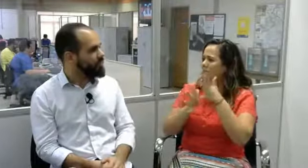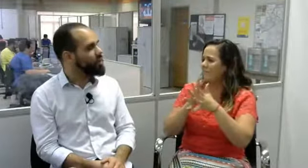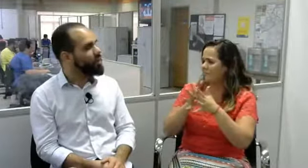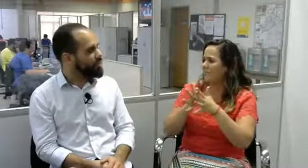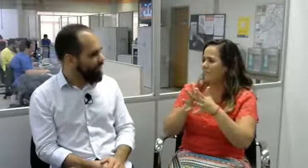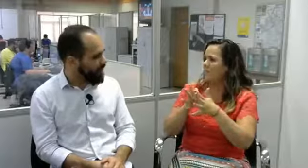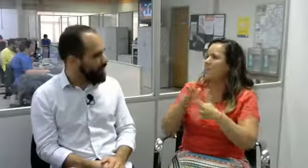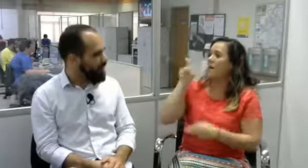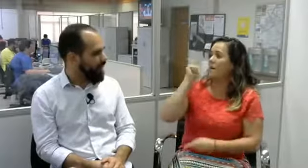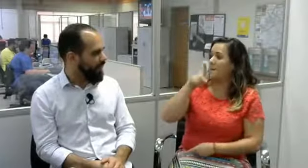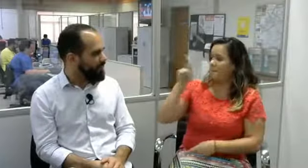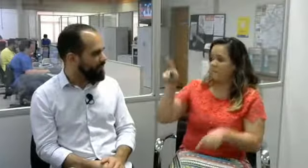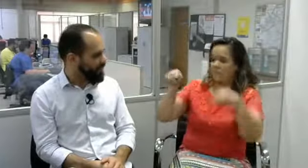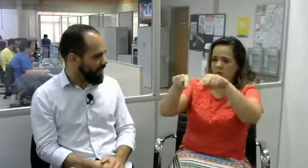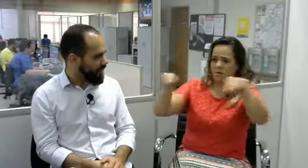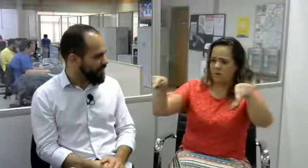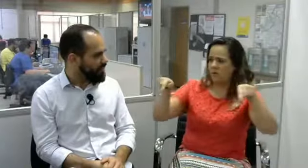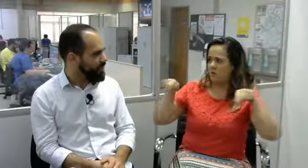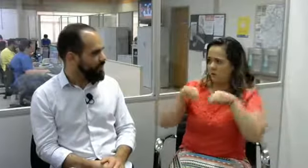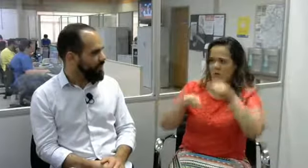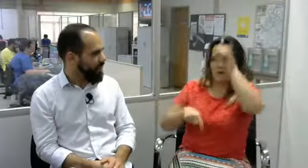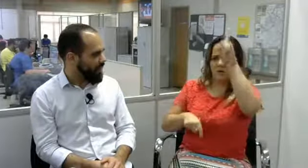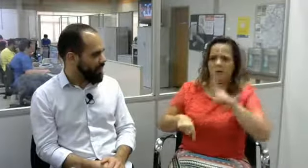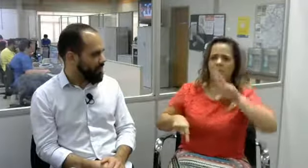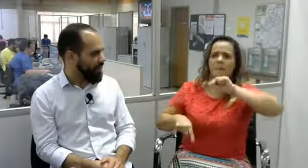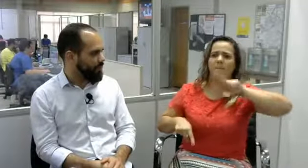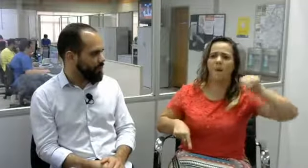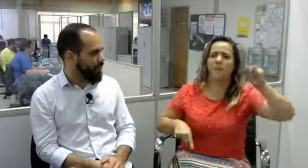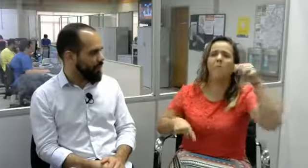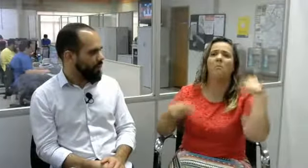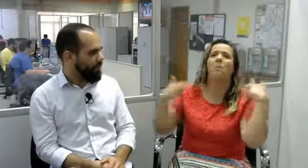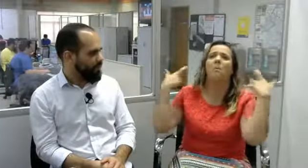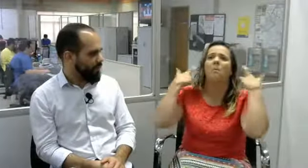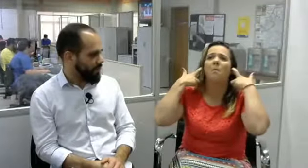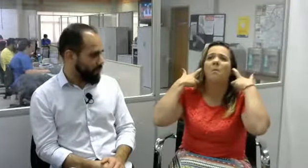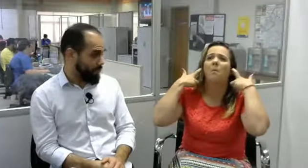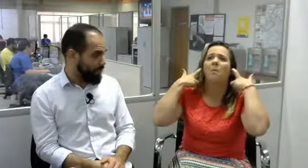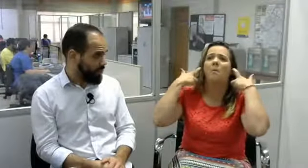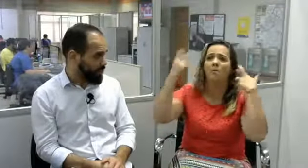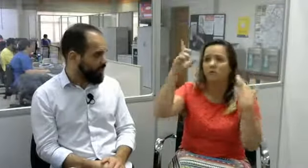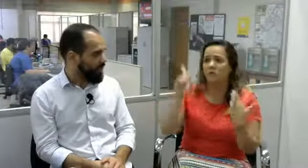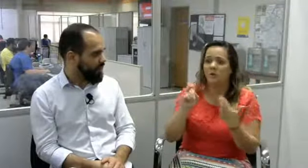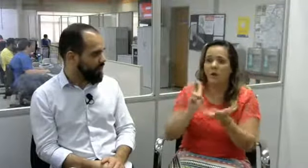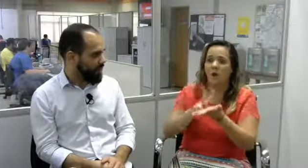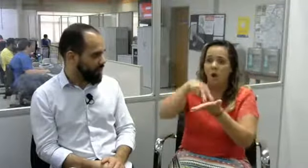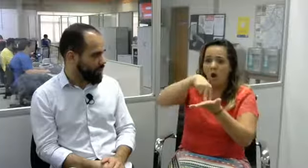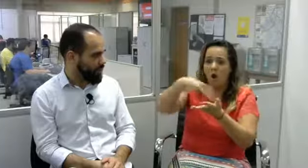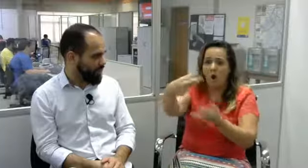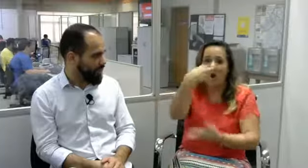encontrei a língua de sinais. Nós tínhamos uma professora que ajudou a gente.